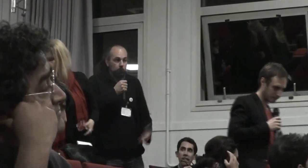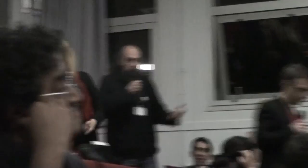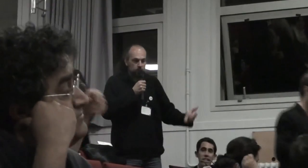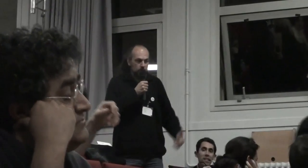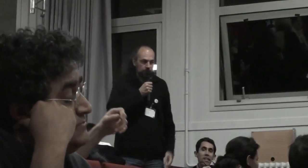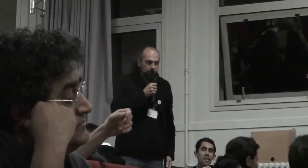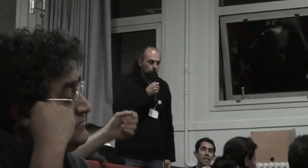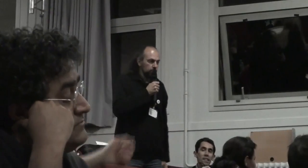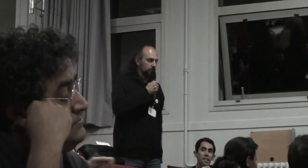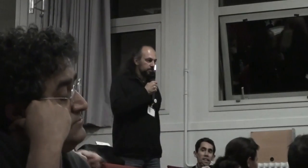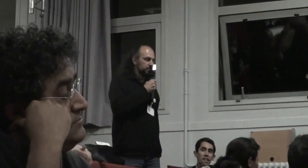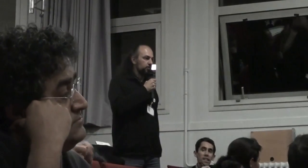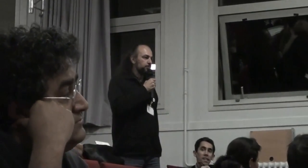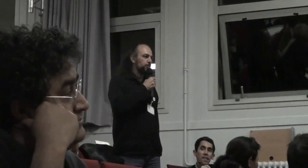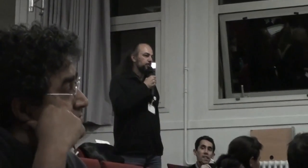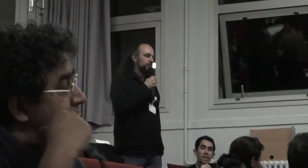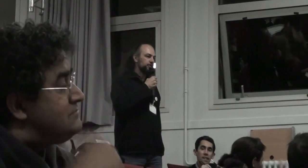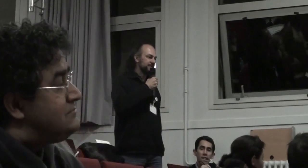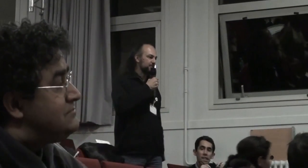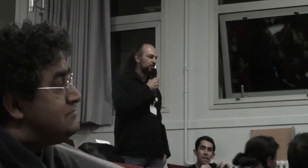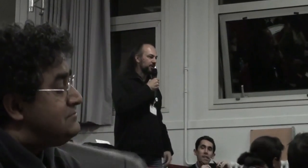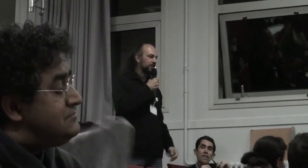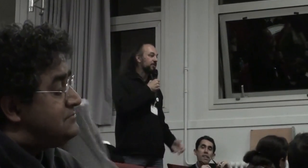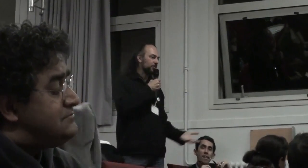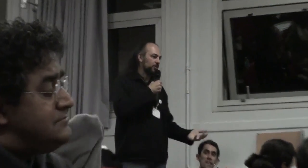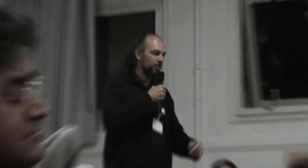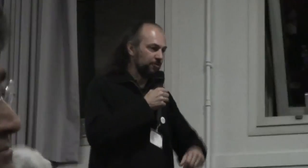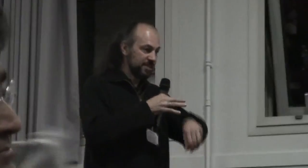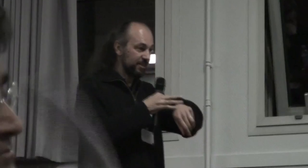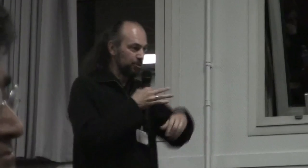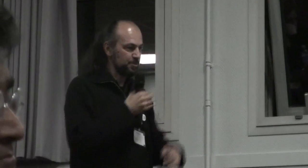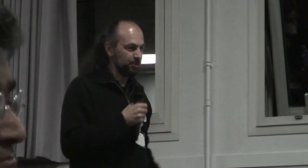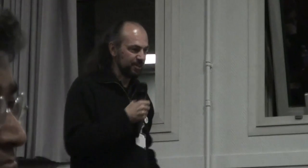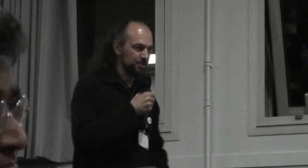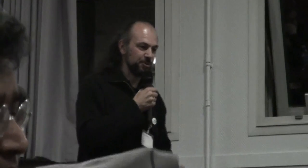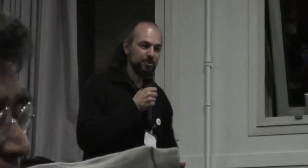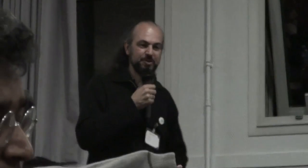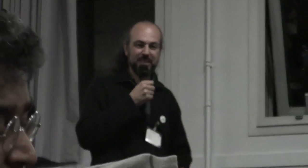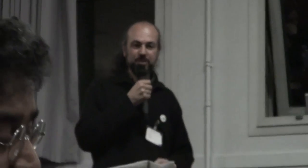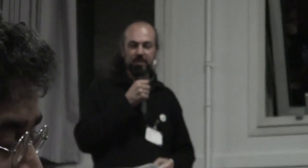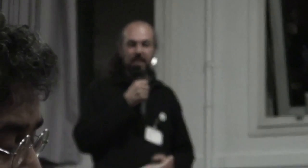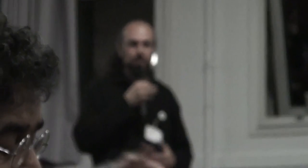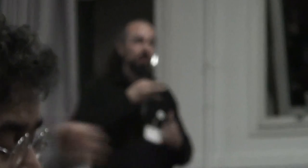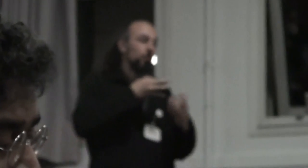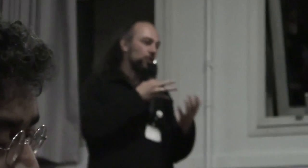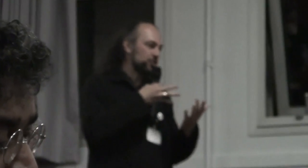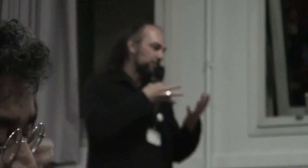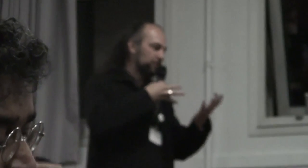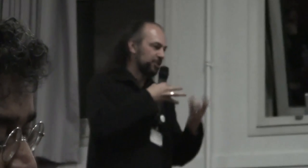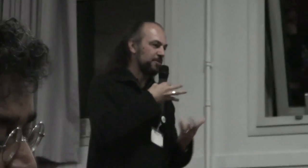la parole et peut-être pour cette soirée on va s'arrêter là aussi pour des questions de timing mais j'en profite quand